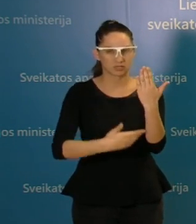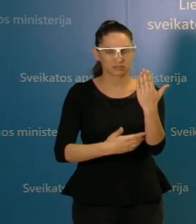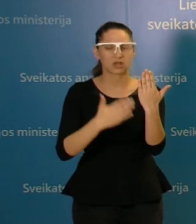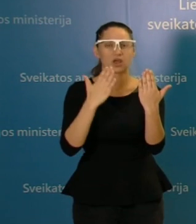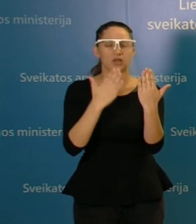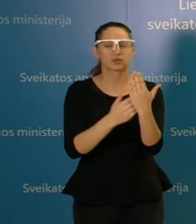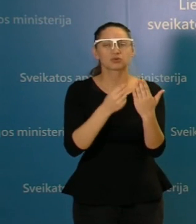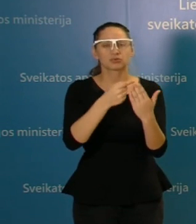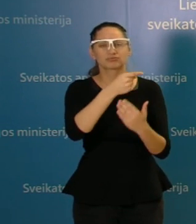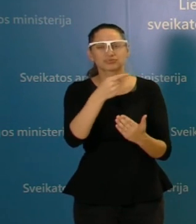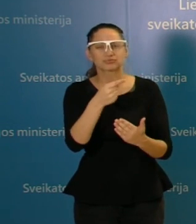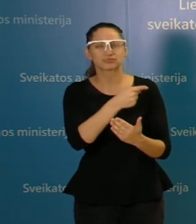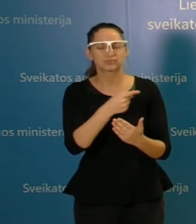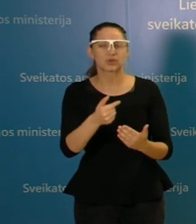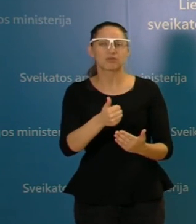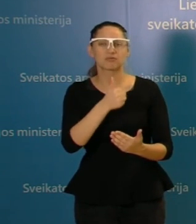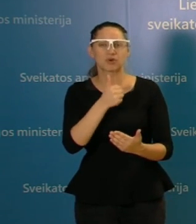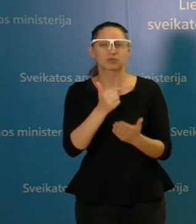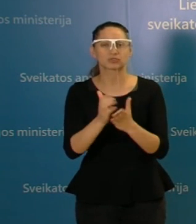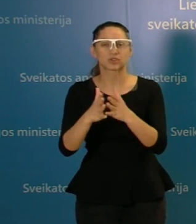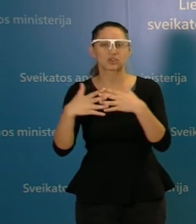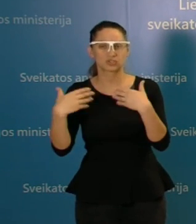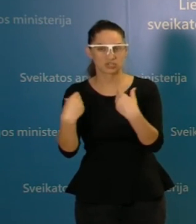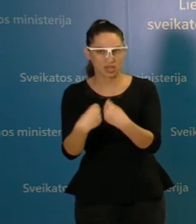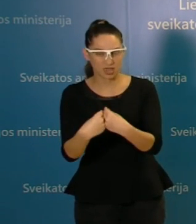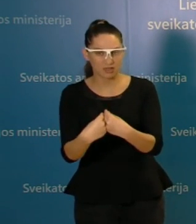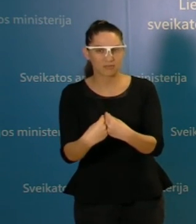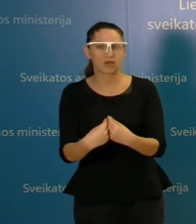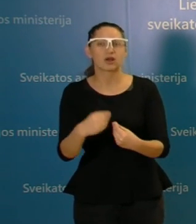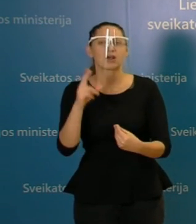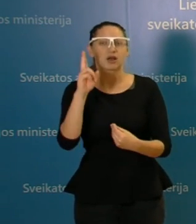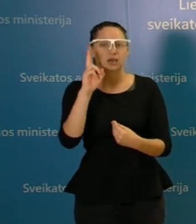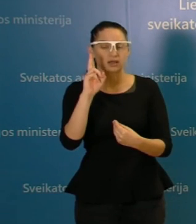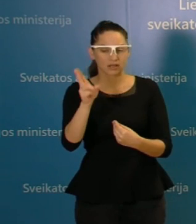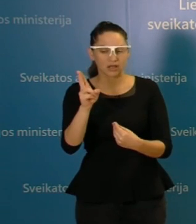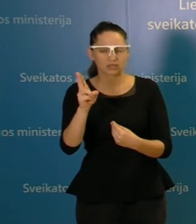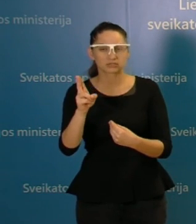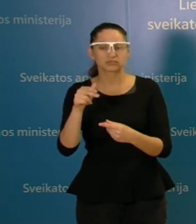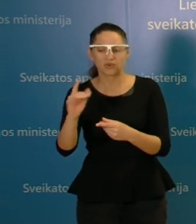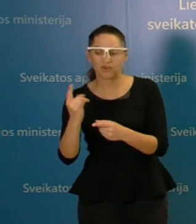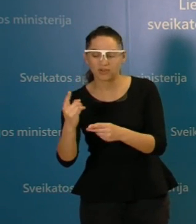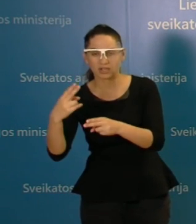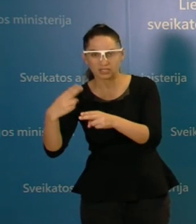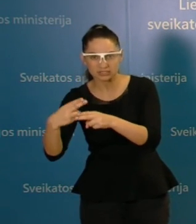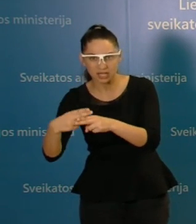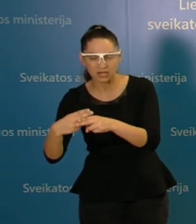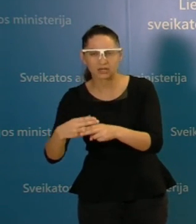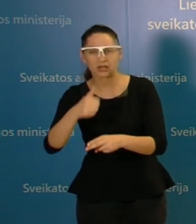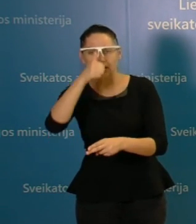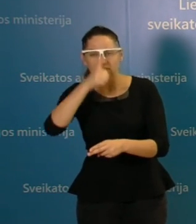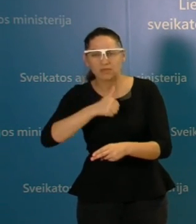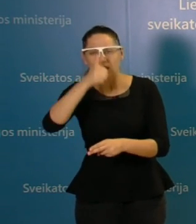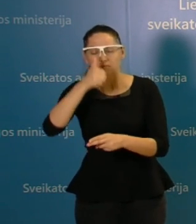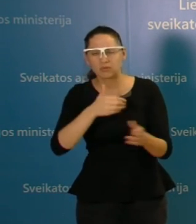spragų. Pavyzdžiui, yra konkrečių pavyzdžių, kai šeimos, kurių sergantiems vaikams reikalingi kas mėnesį po keli šimtus